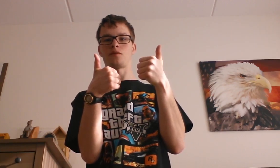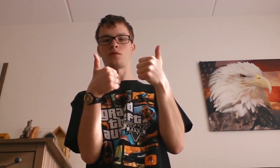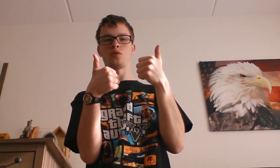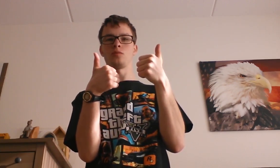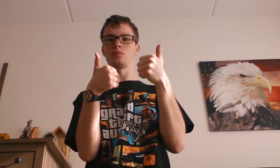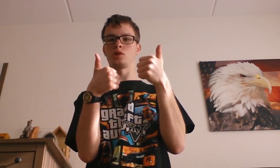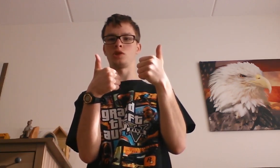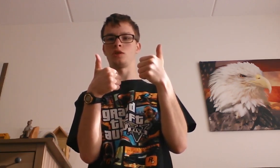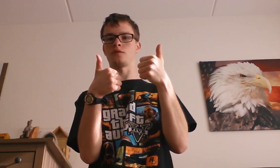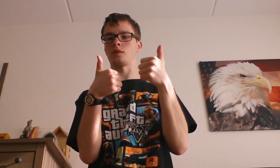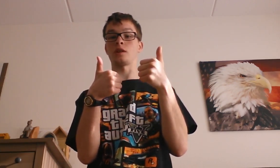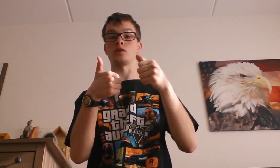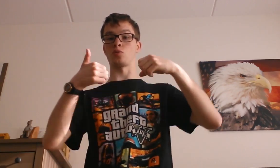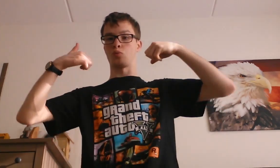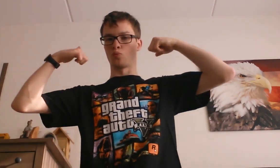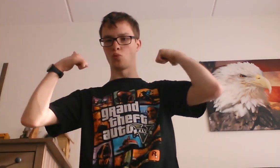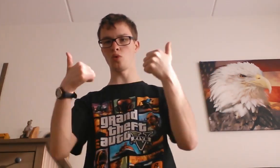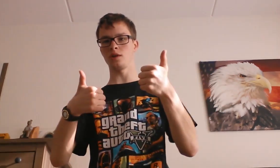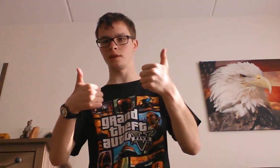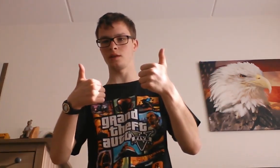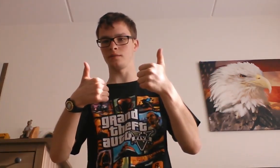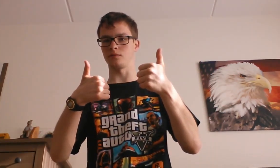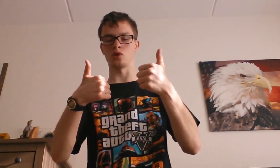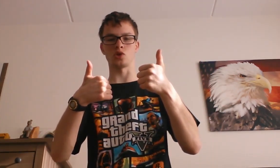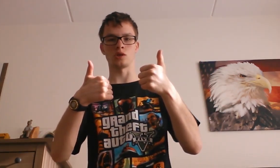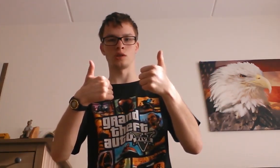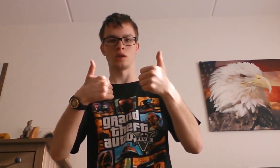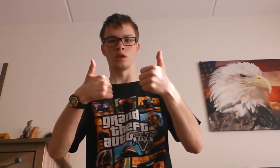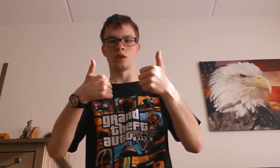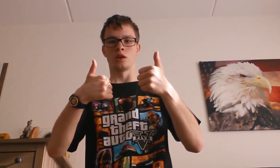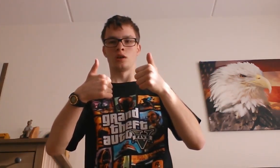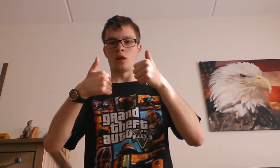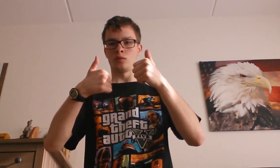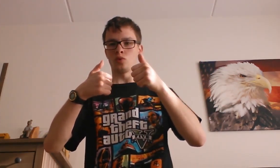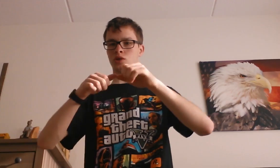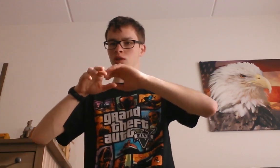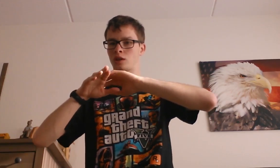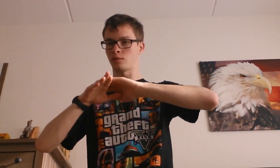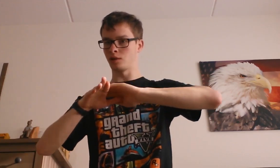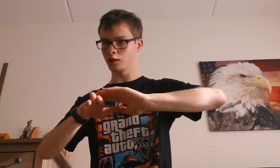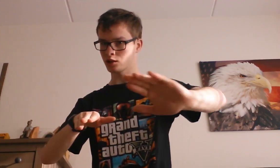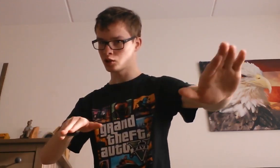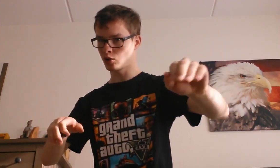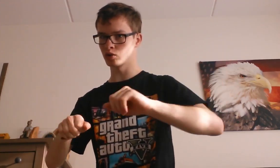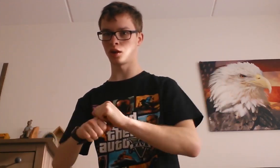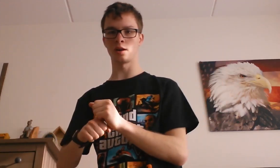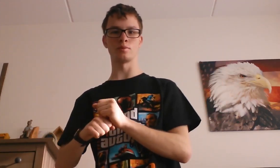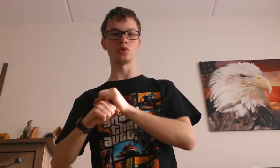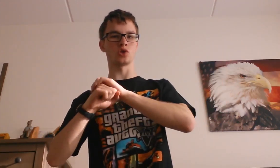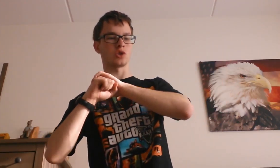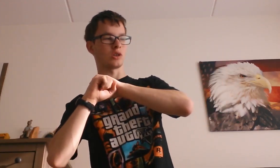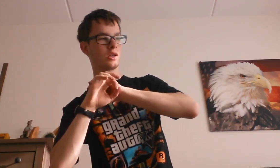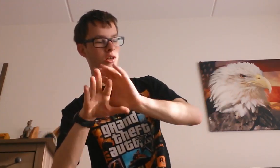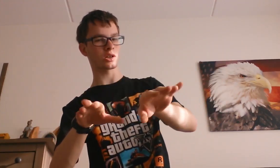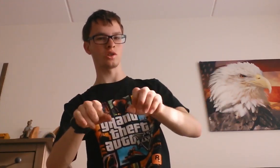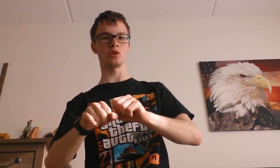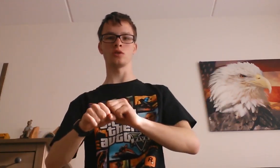Veel plezier vandaag. is mooi weer. Dus. Allere jongens. Gewoon lekker suitslapen. Lekker genieten.